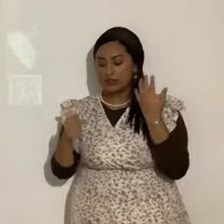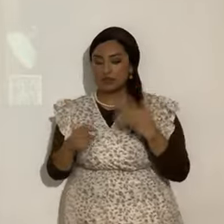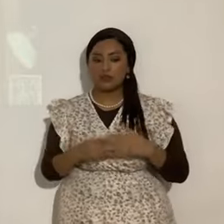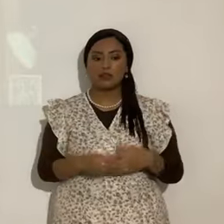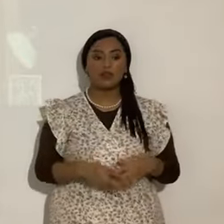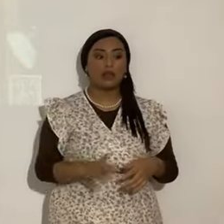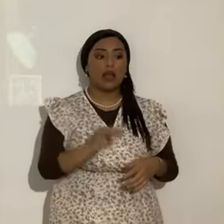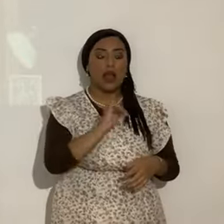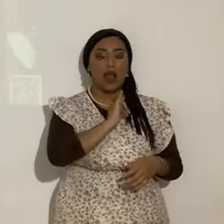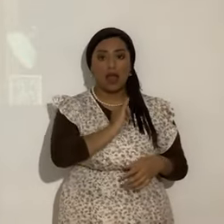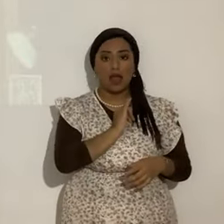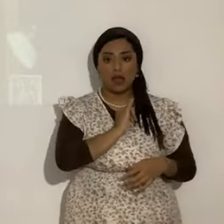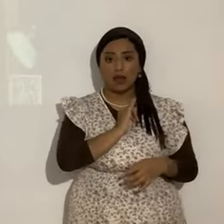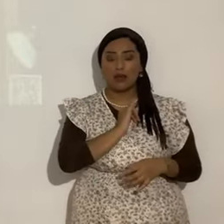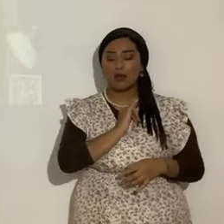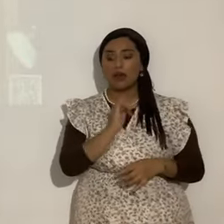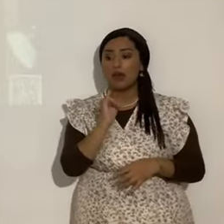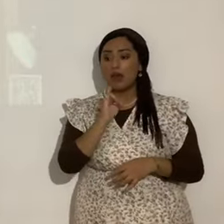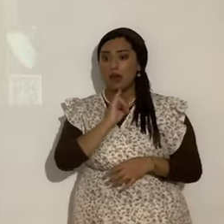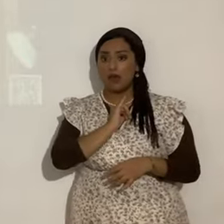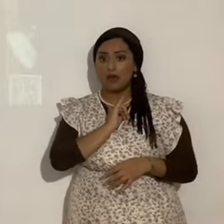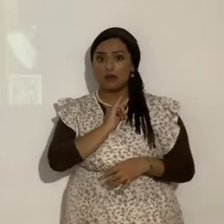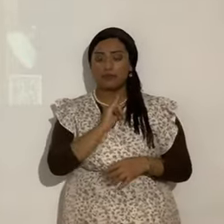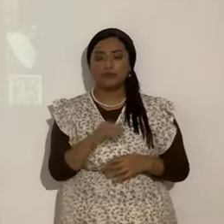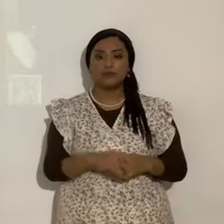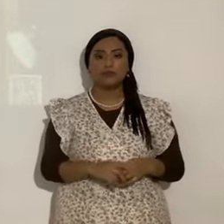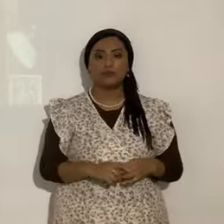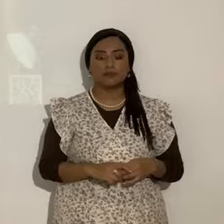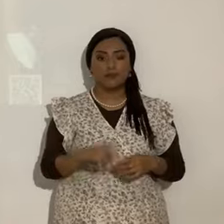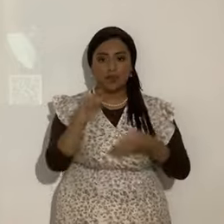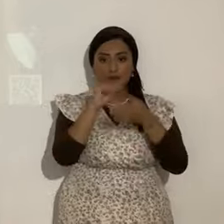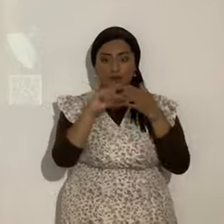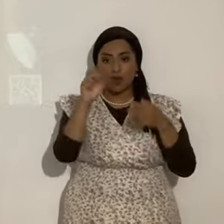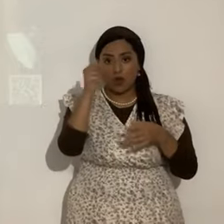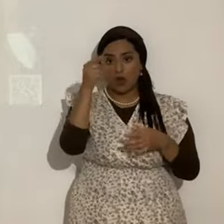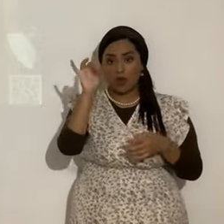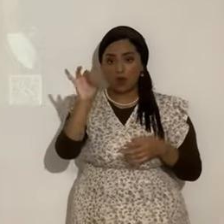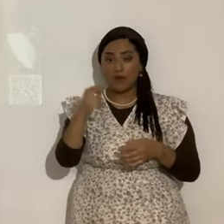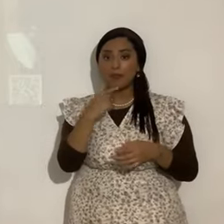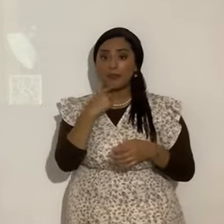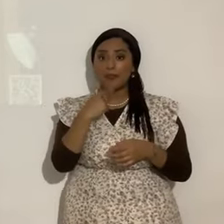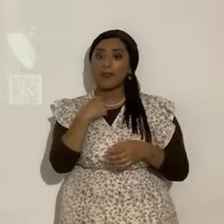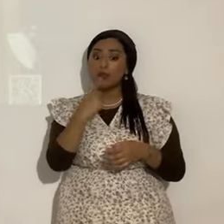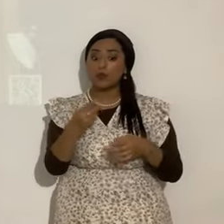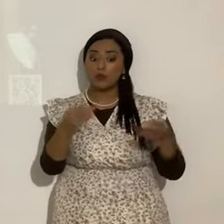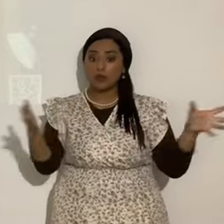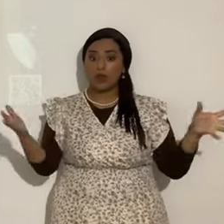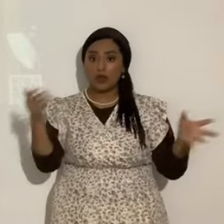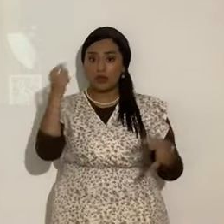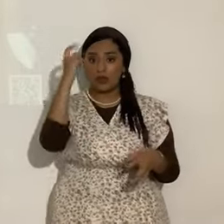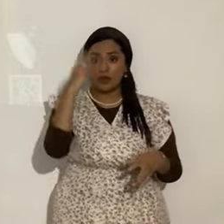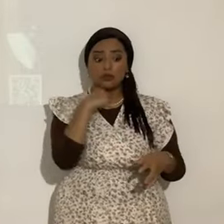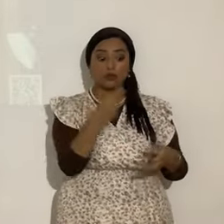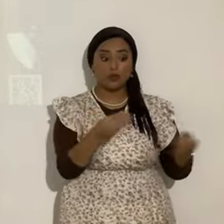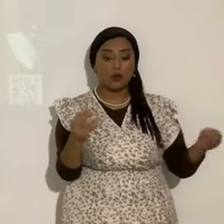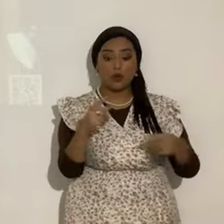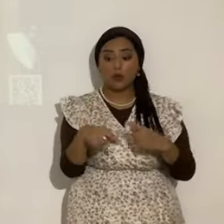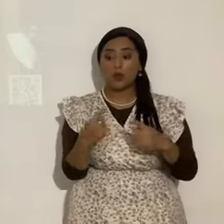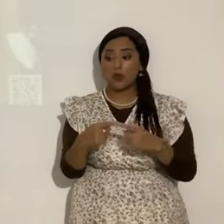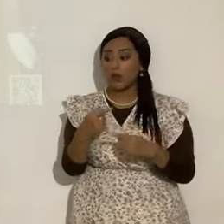Yo soy. Sí. Yo soy. Verdad. Porque en el verso 28. Dice. Les digo pues. Yashua. Cuando habéis levantado al hijo